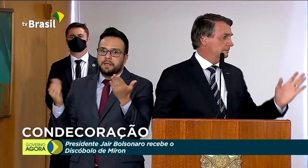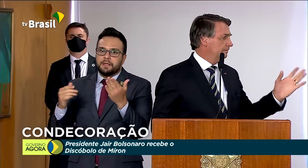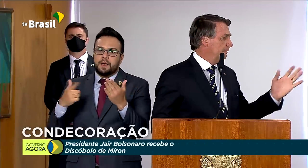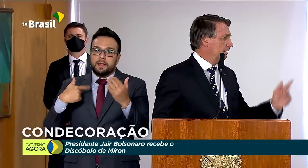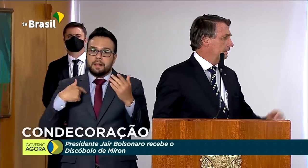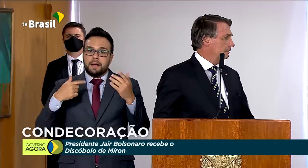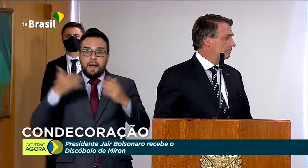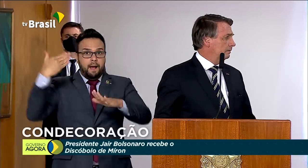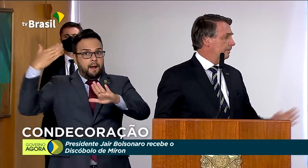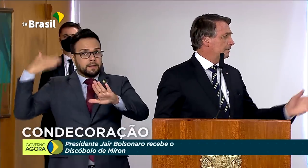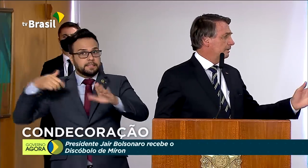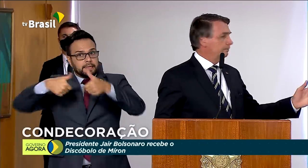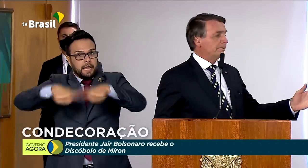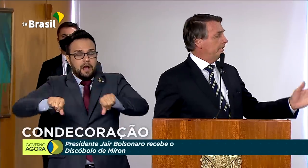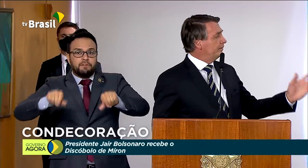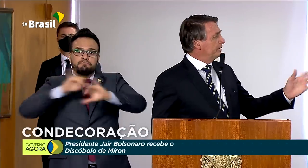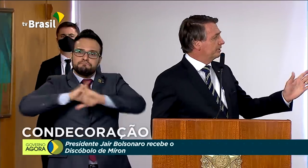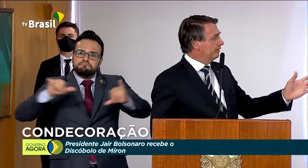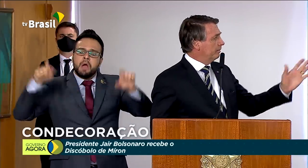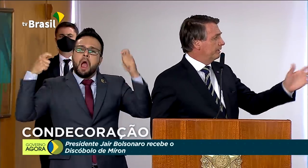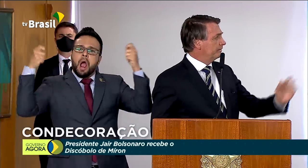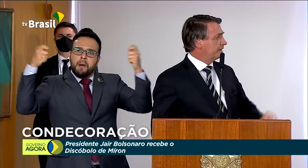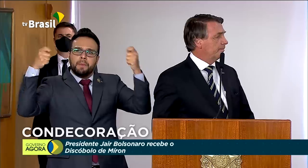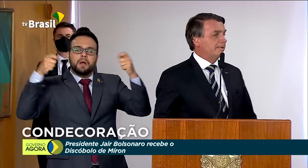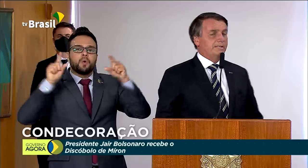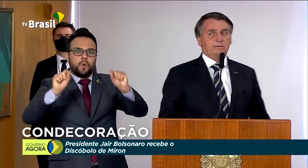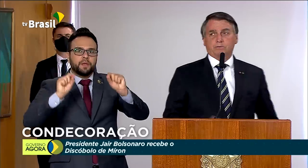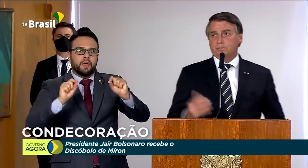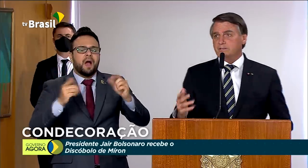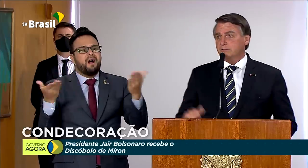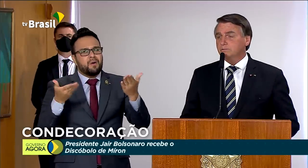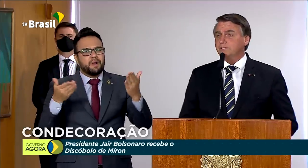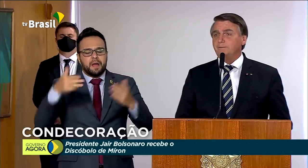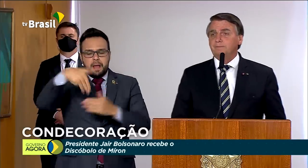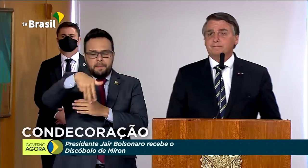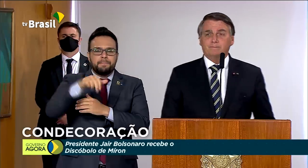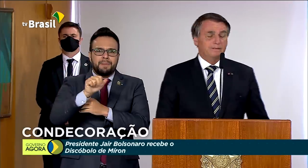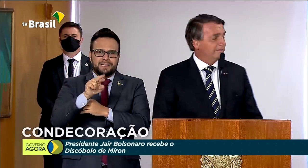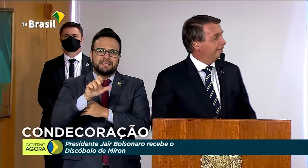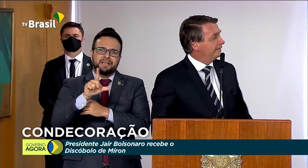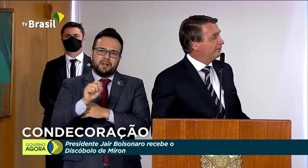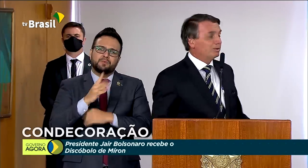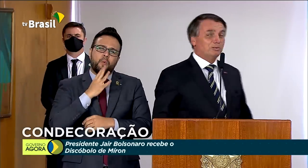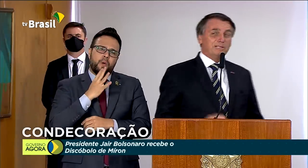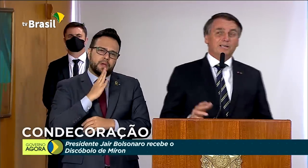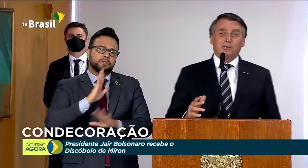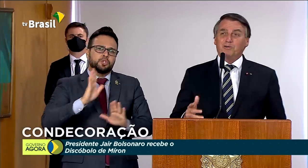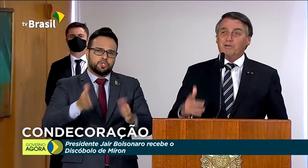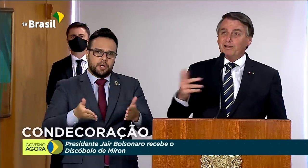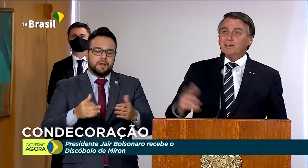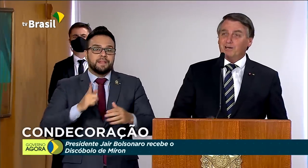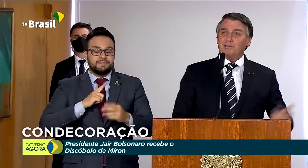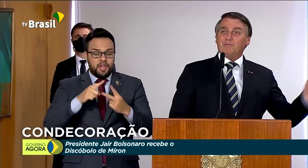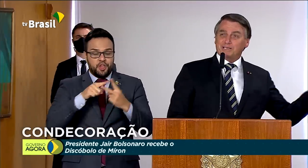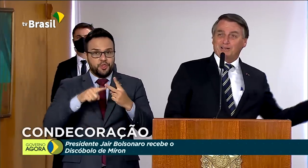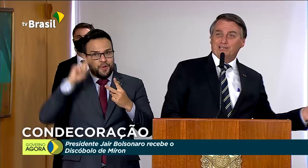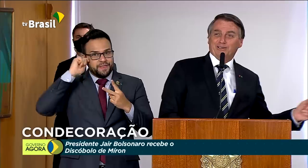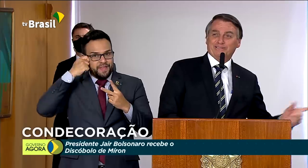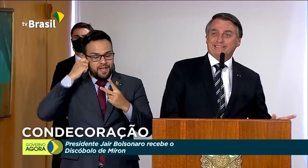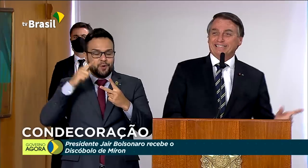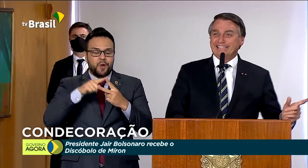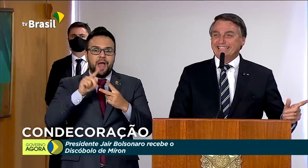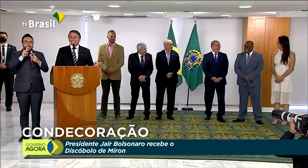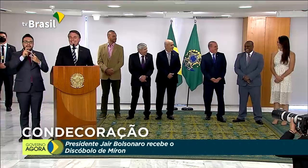campanha, passo aí, não passo nem para o Nix, mas momento faço para o Marcelo, que eu conheço há algum tempo. Eu tenho dois negão, o era negão e o